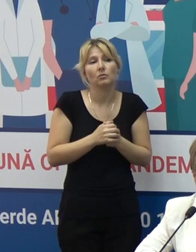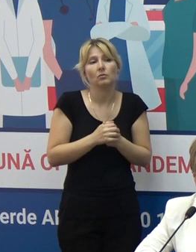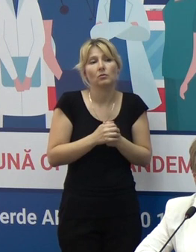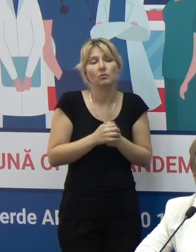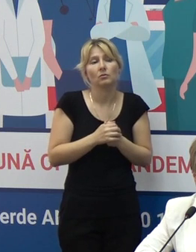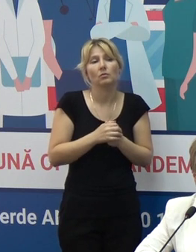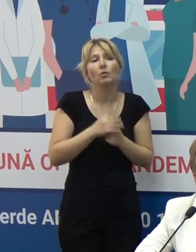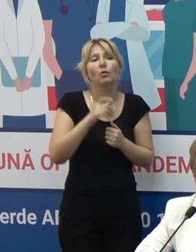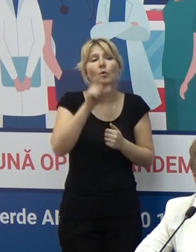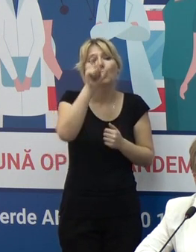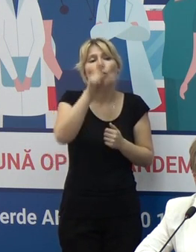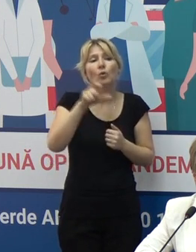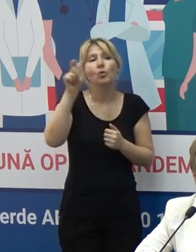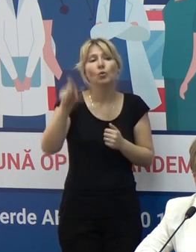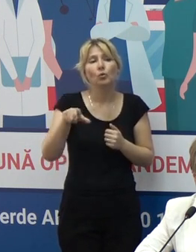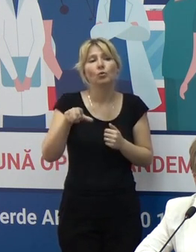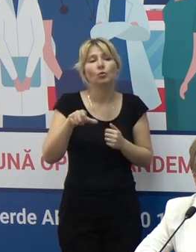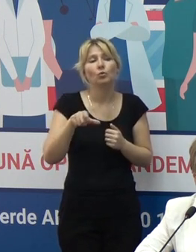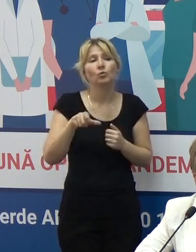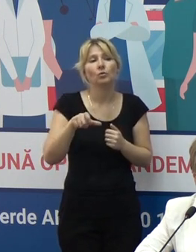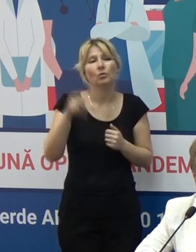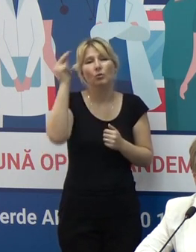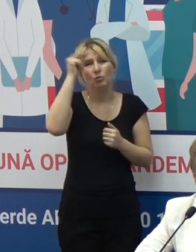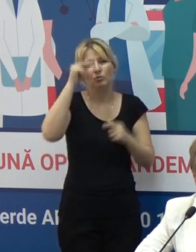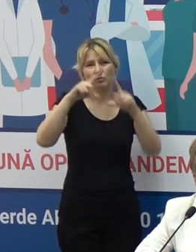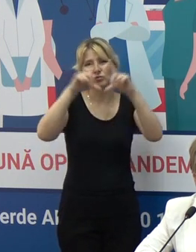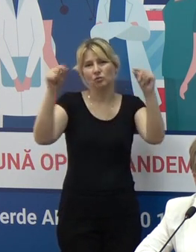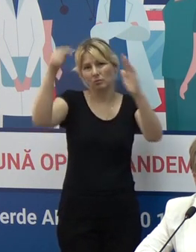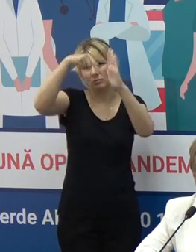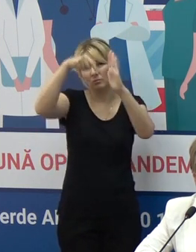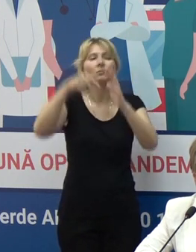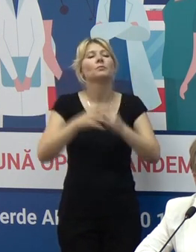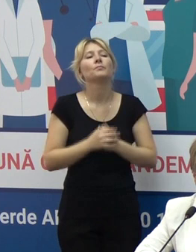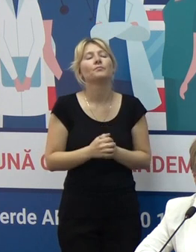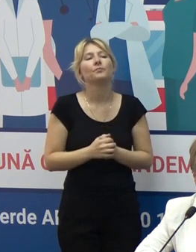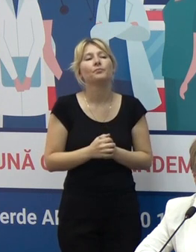rândul dăverilor administrației de educație de avață mare,